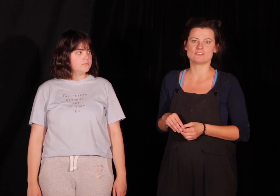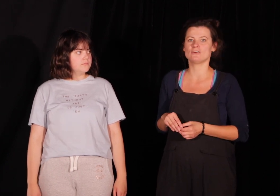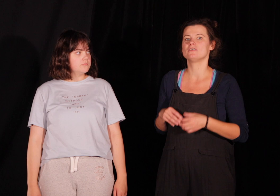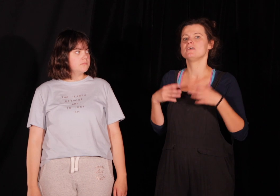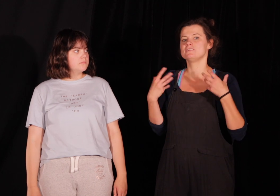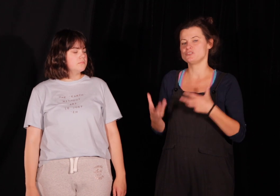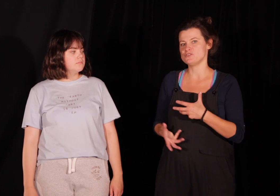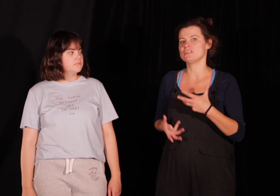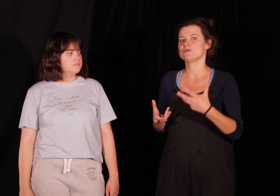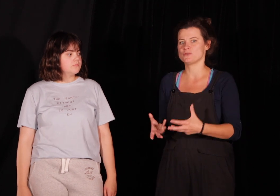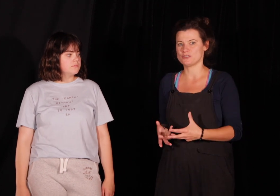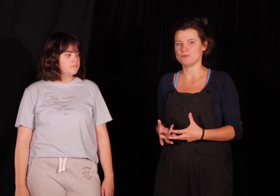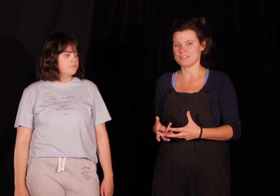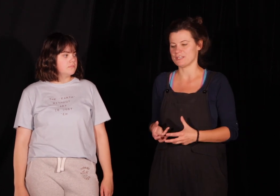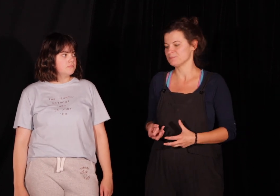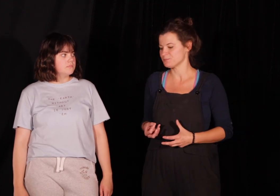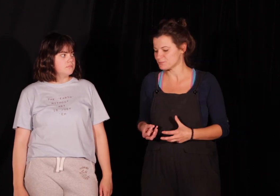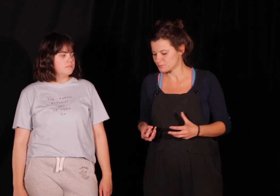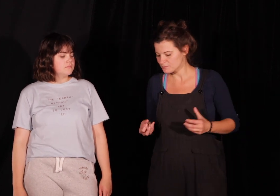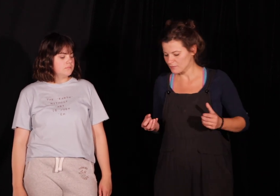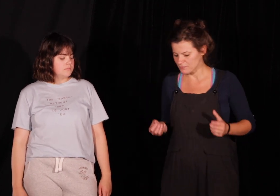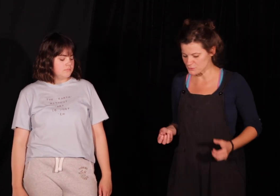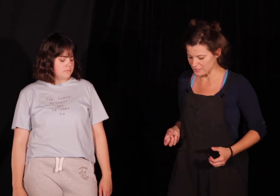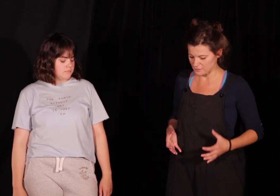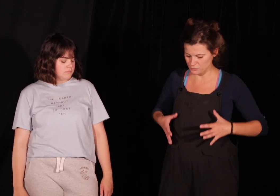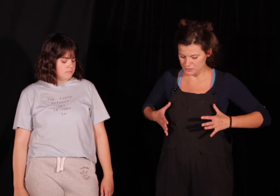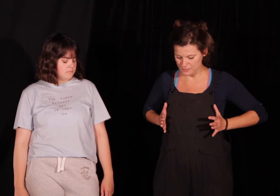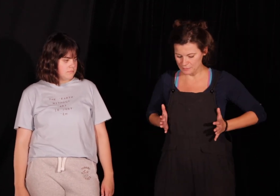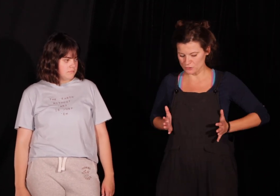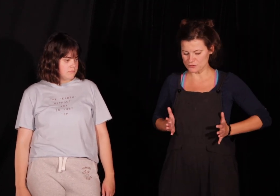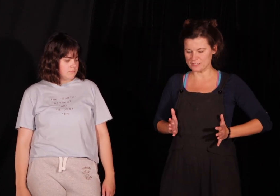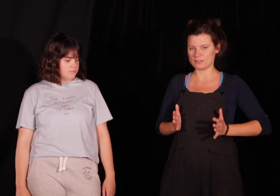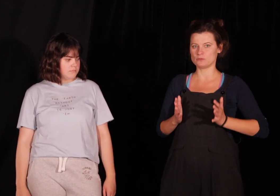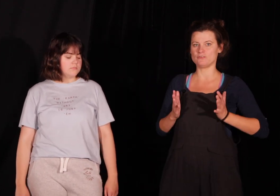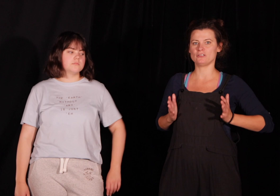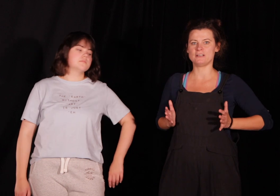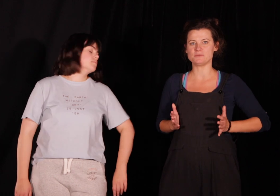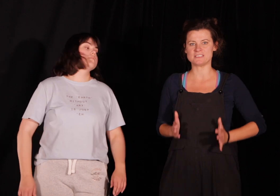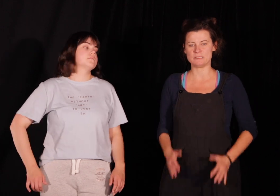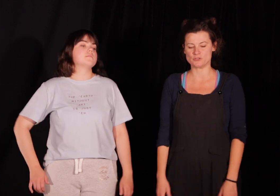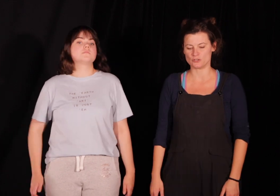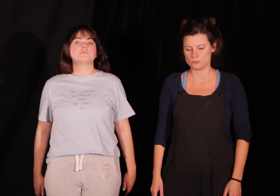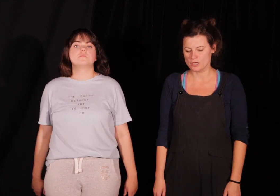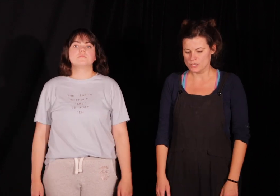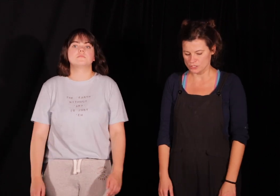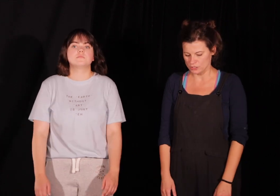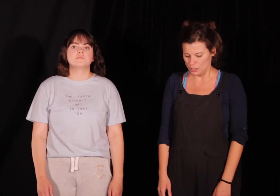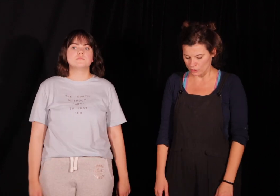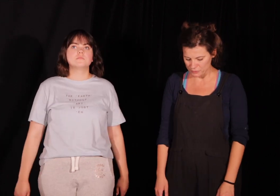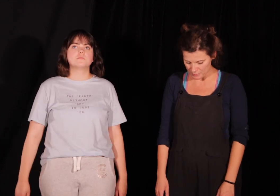czego tych ćwiczeń potrzebujecie więc słuchajcie wracamy do ćwiczenia które wykonywaliśmy na samym początku czyli rolujemy